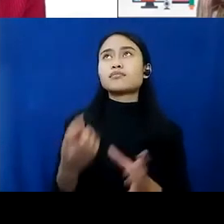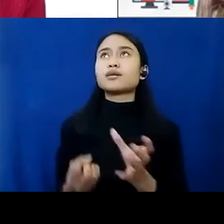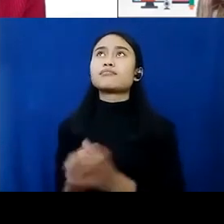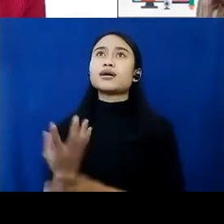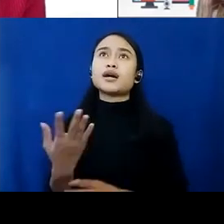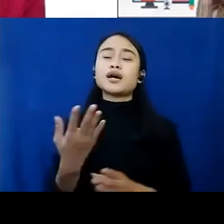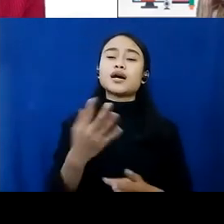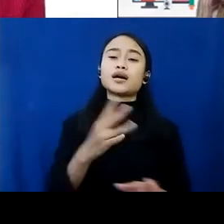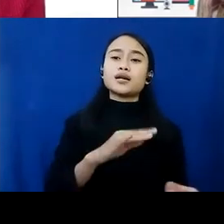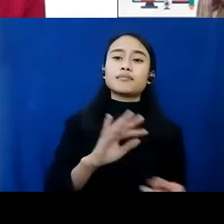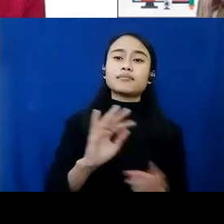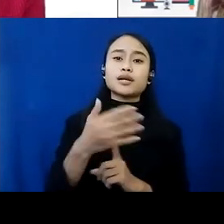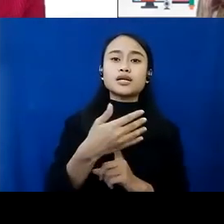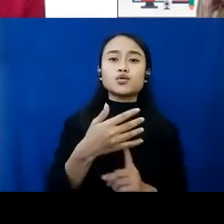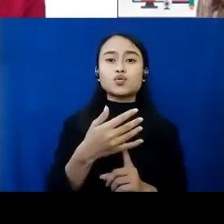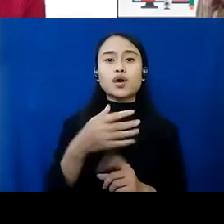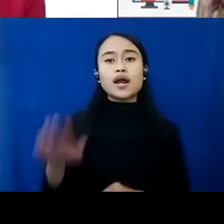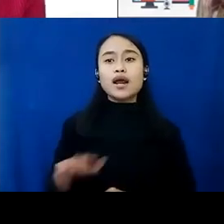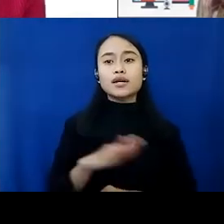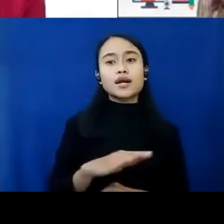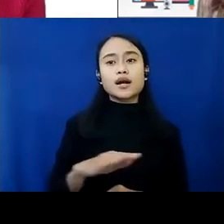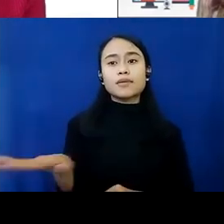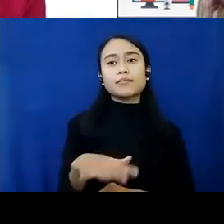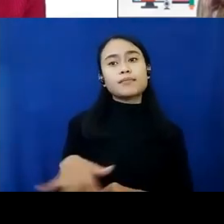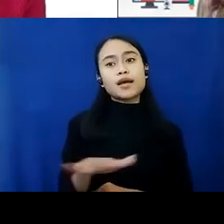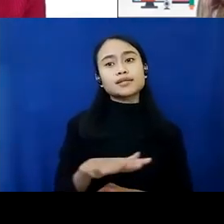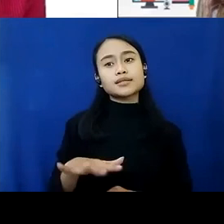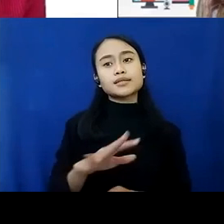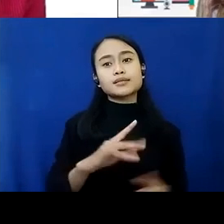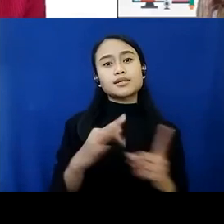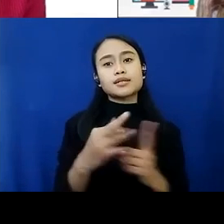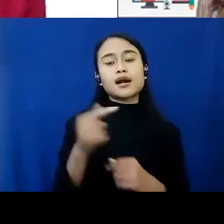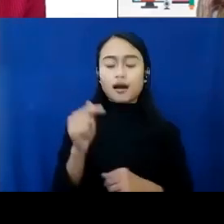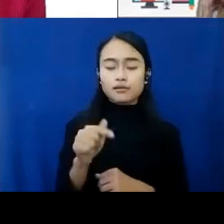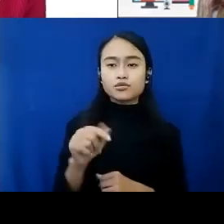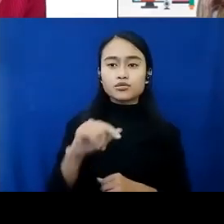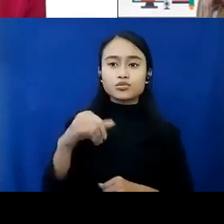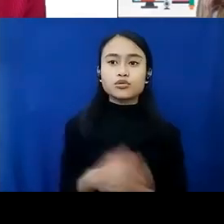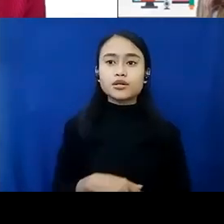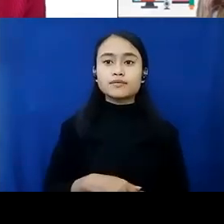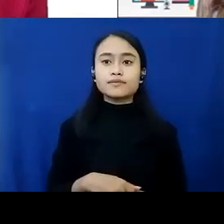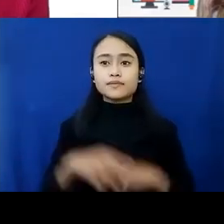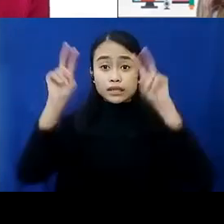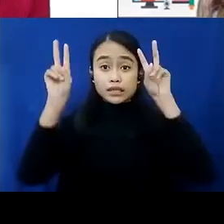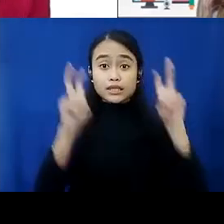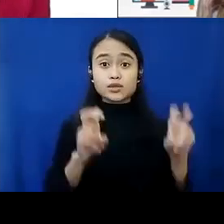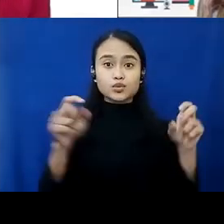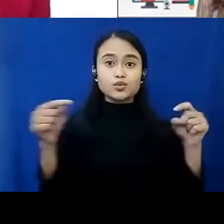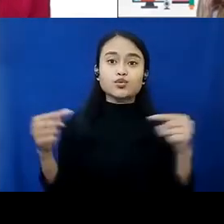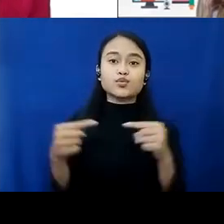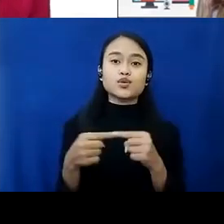perlindungan anak berbasis masyarakat juga mengadres isu-isu yang terkait dengan praktek budaya yang